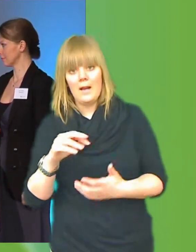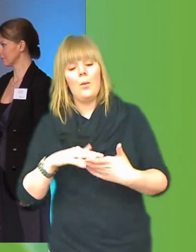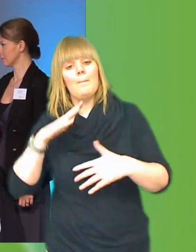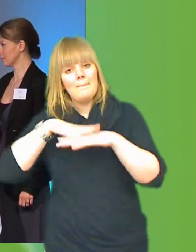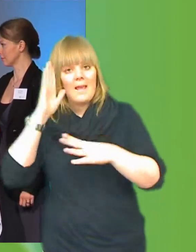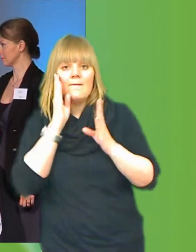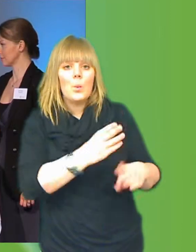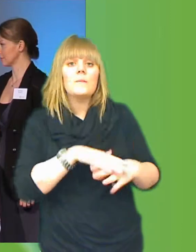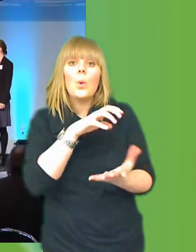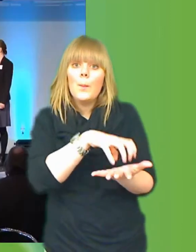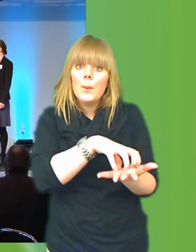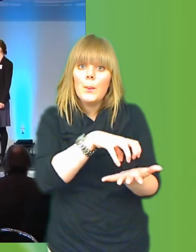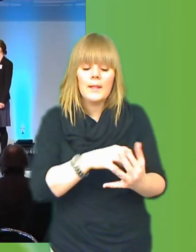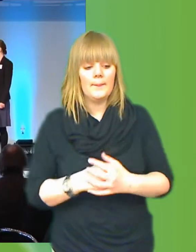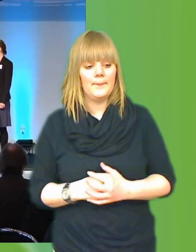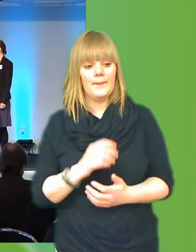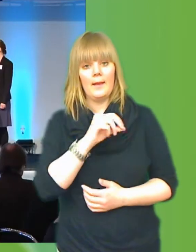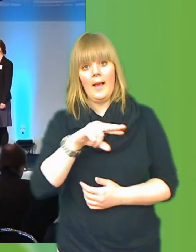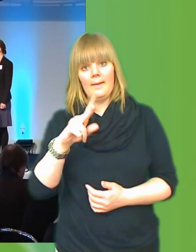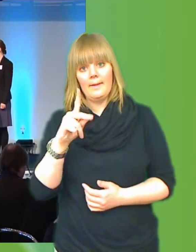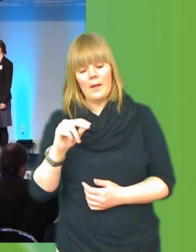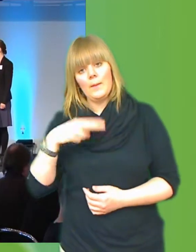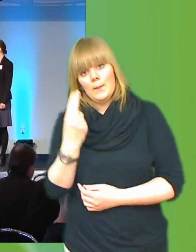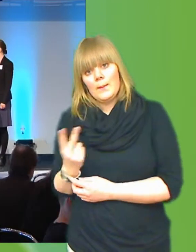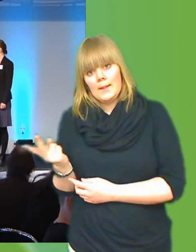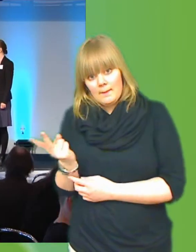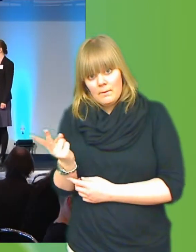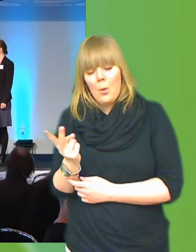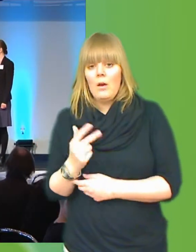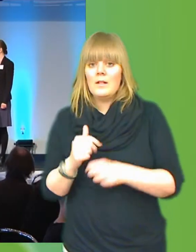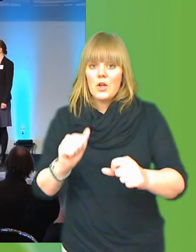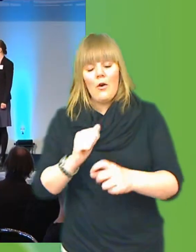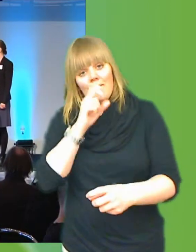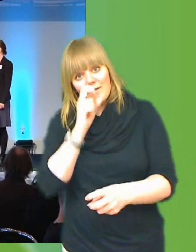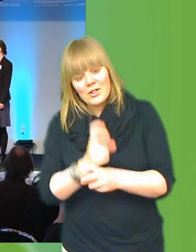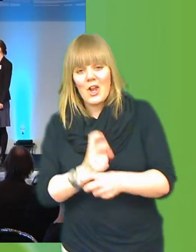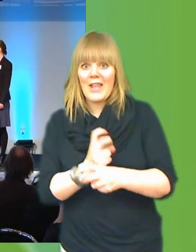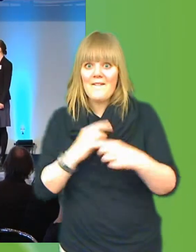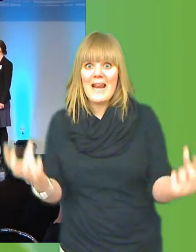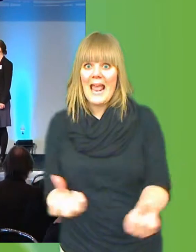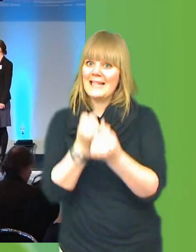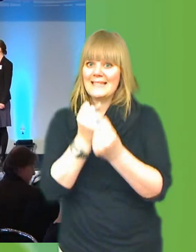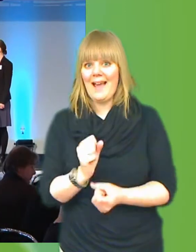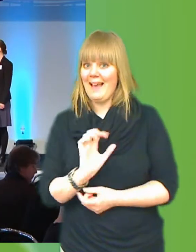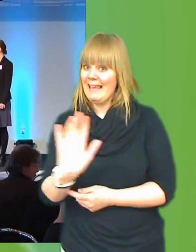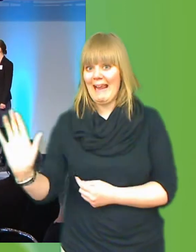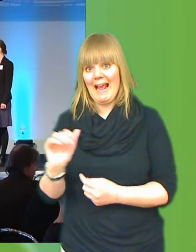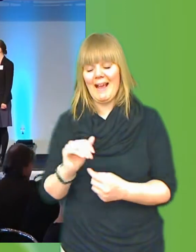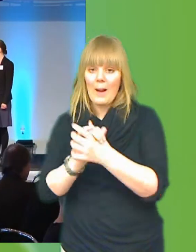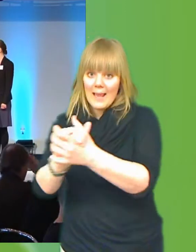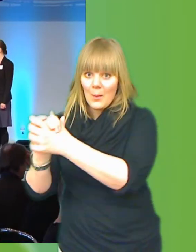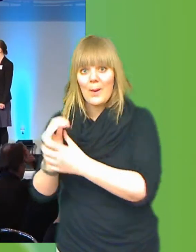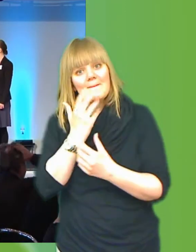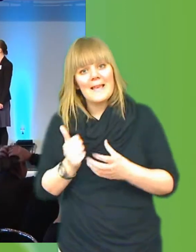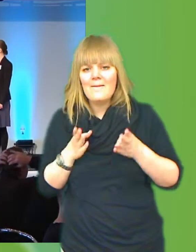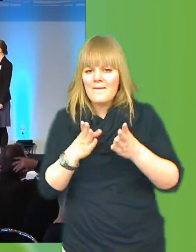Så vad kommer ni att ta med er då nu när ni ska försöka frälsa era där hemma? Vilken väg kommer du att ta